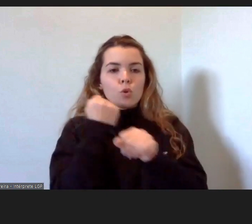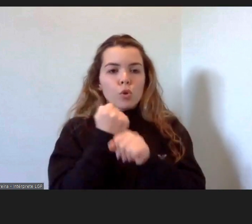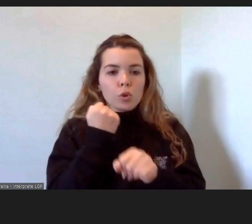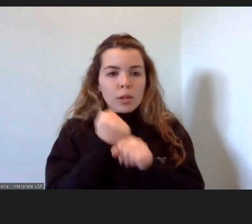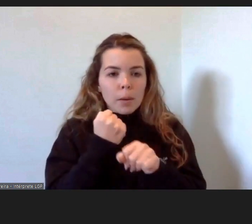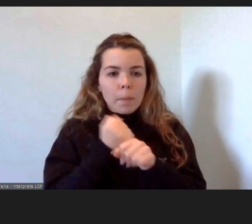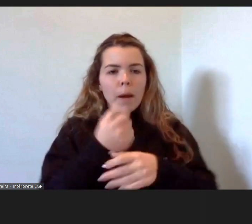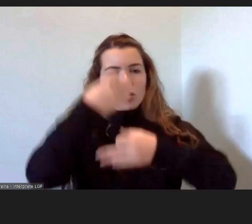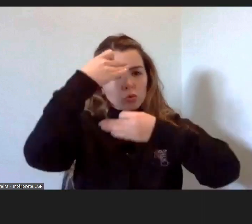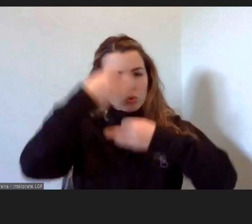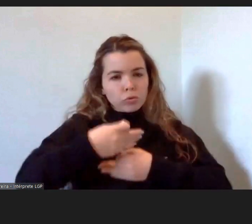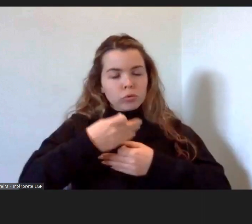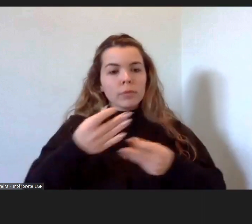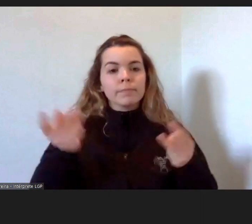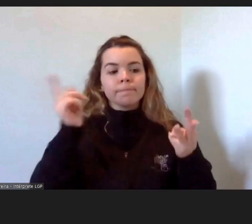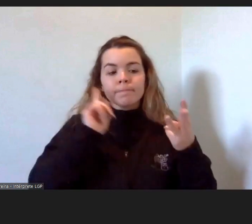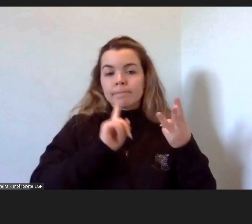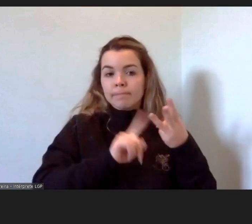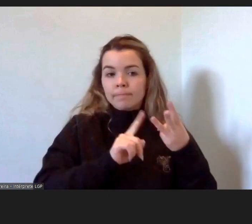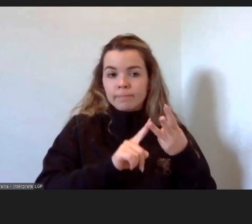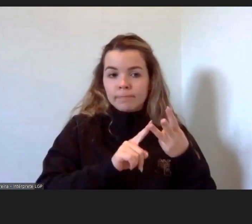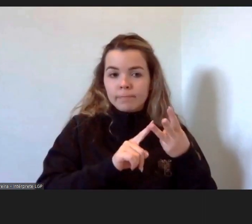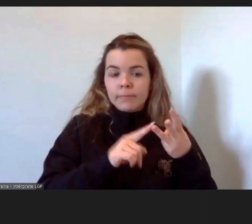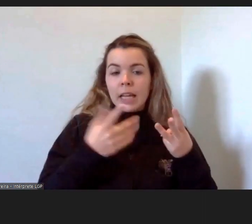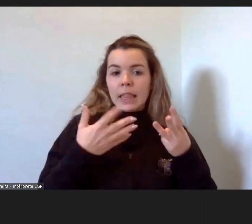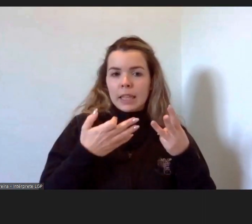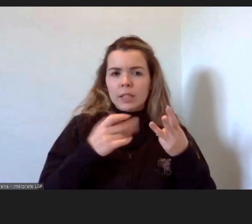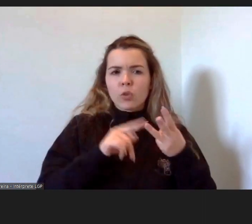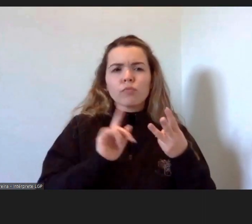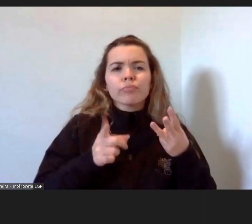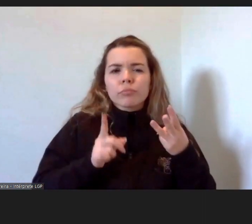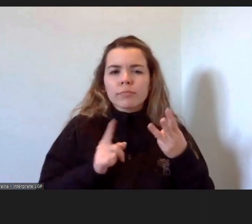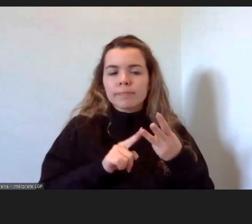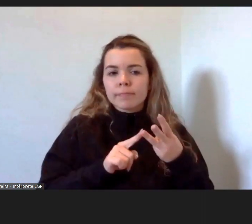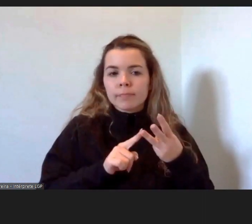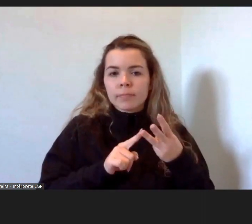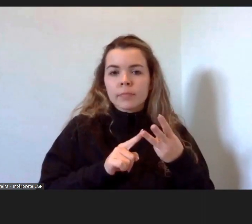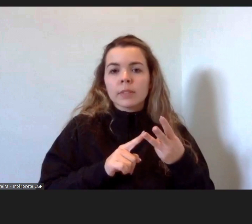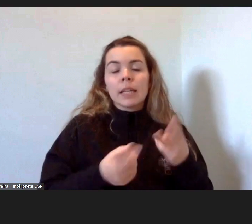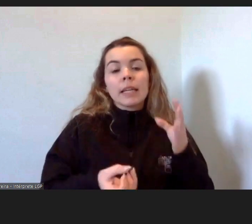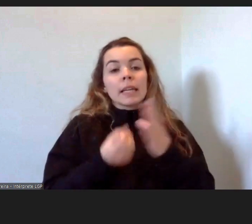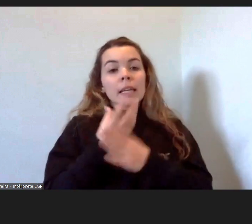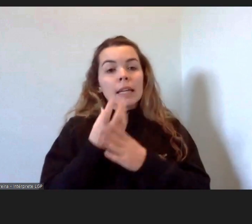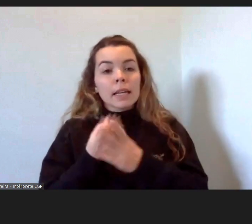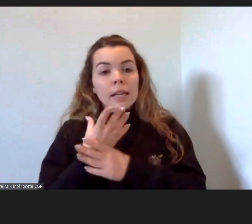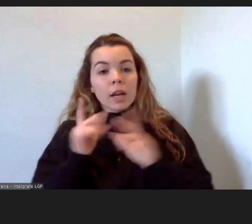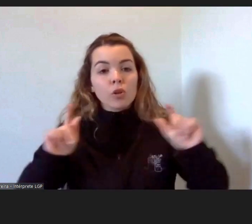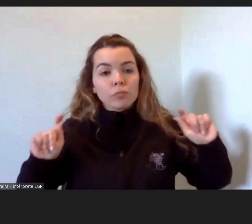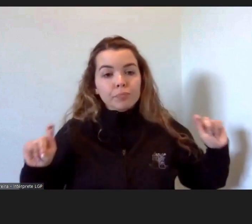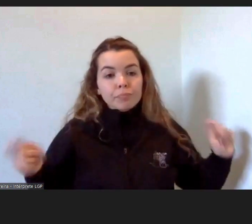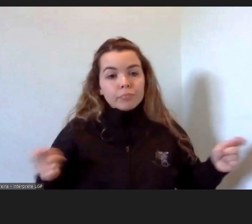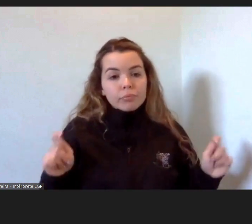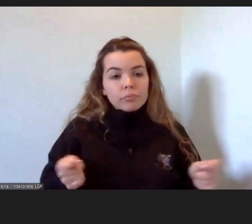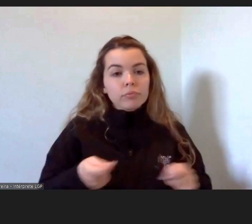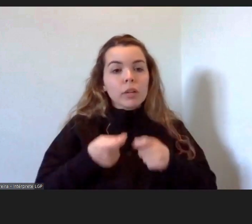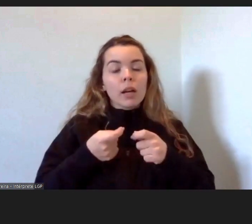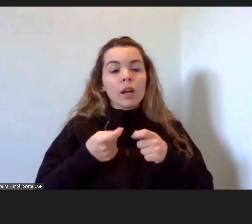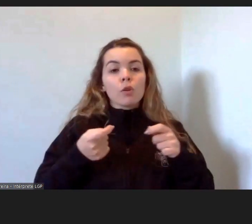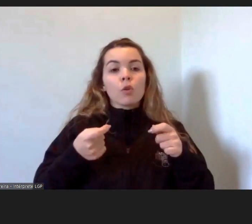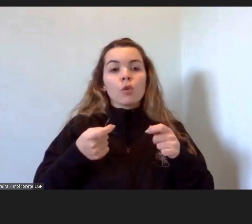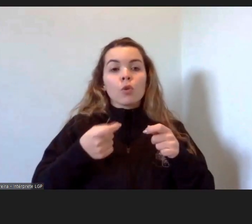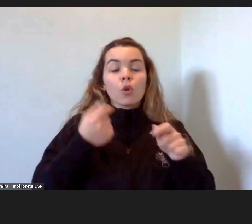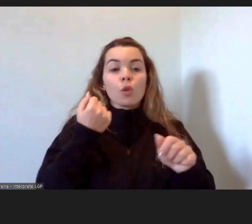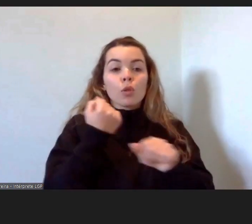trabalho justo, e, por último, o 17, que é fomentar e promover a colaboração